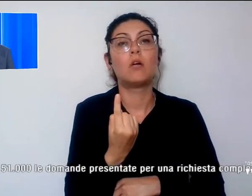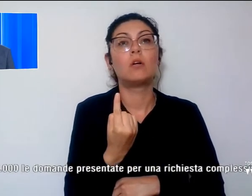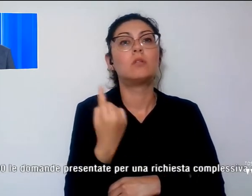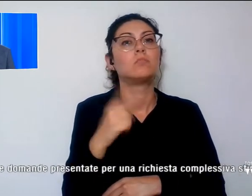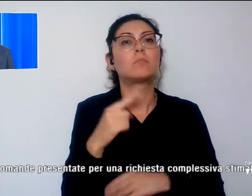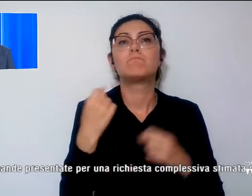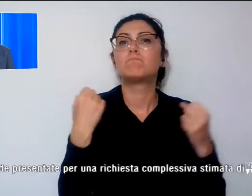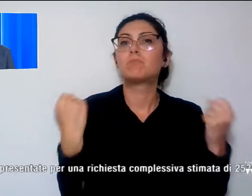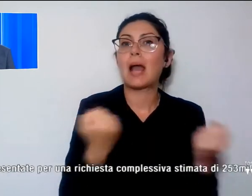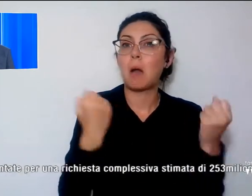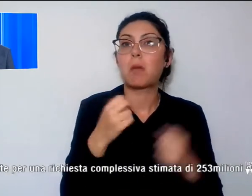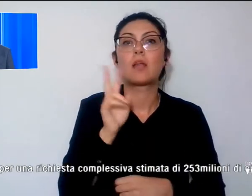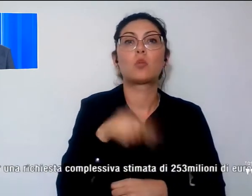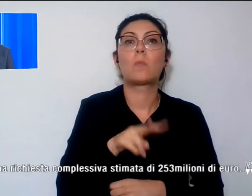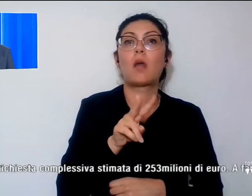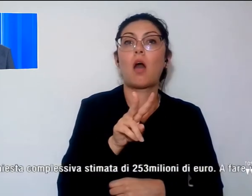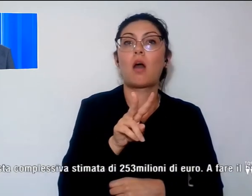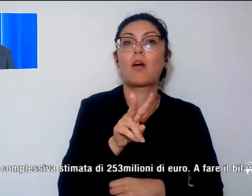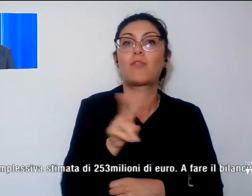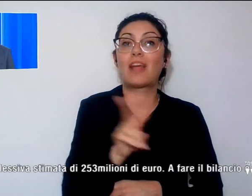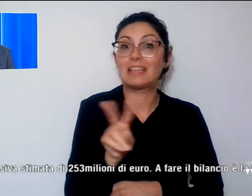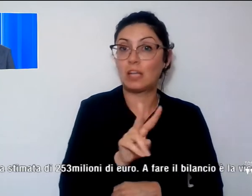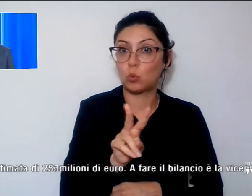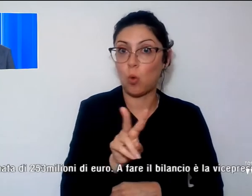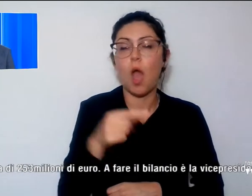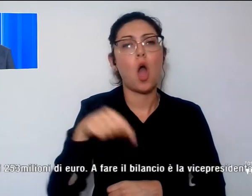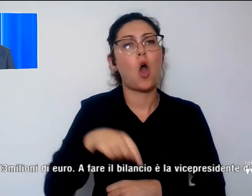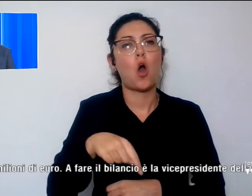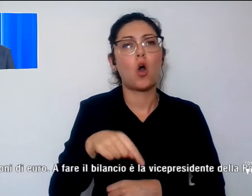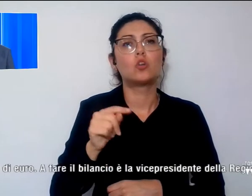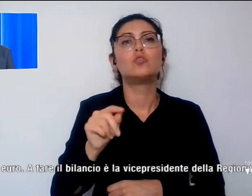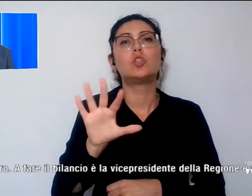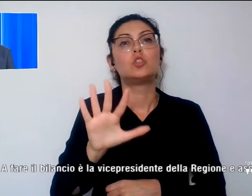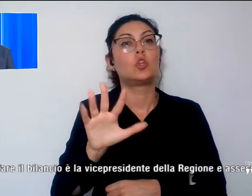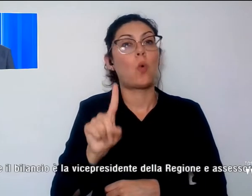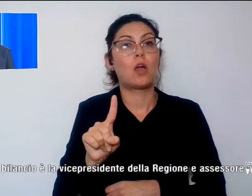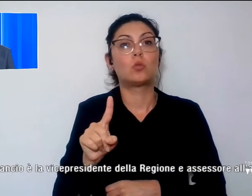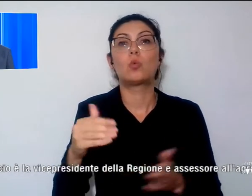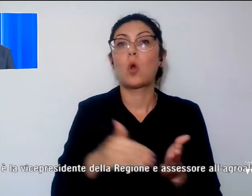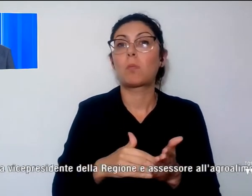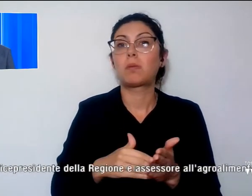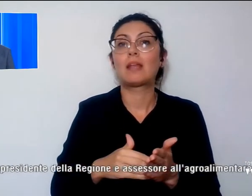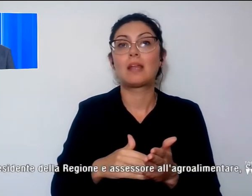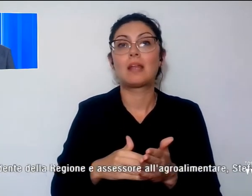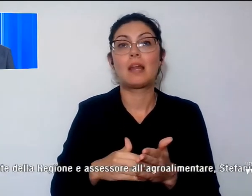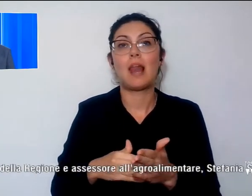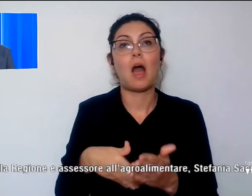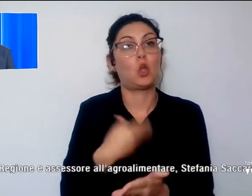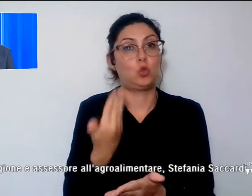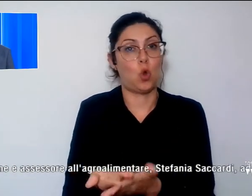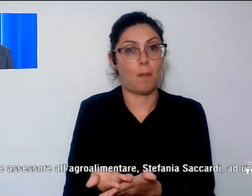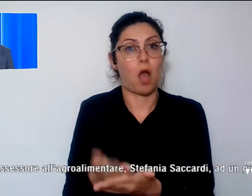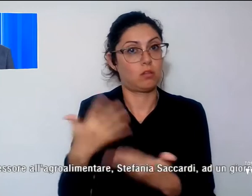2022, invece, sono ad oggi oltre 51 mila le domande presentate per una richiesta